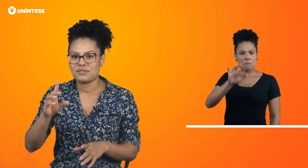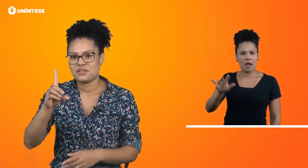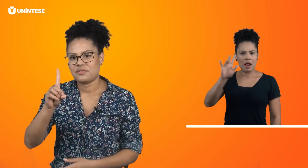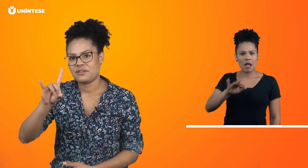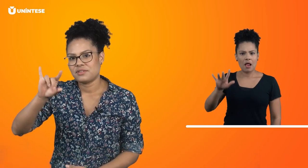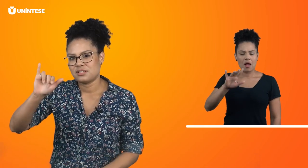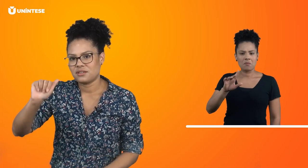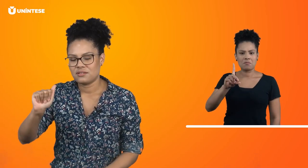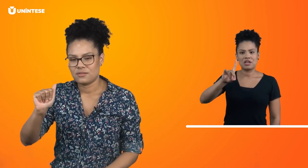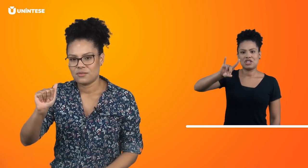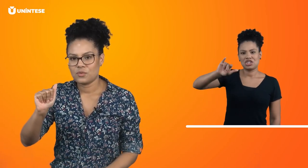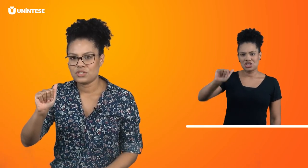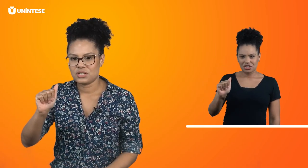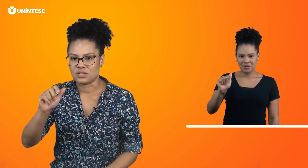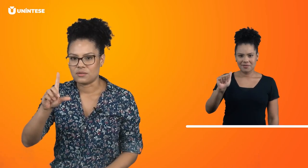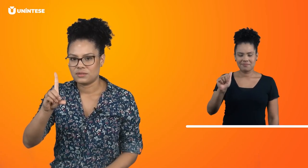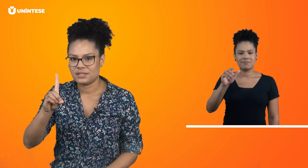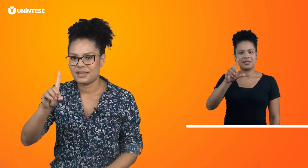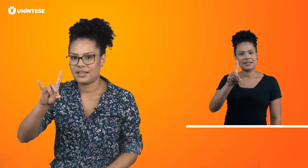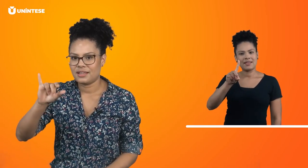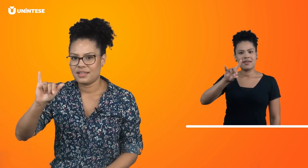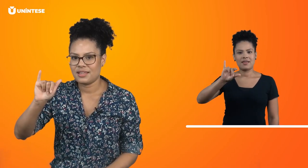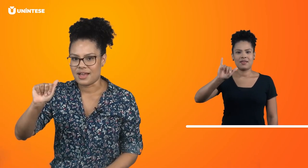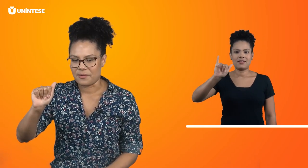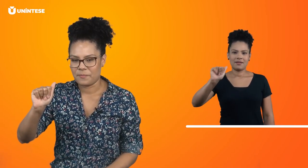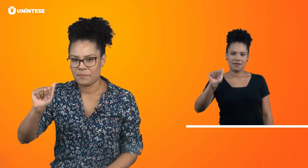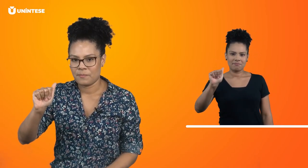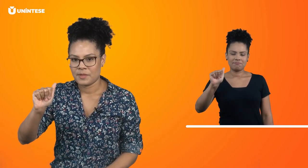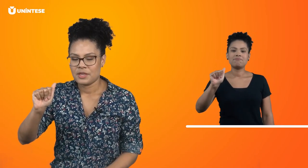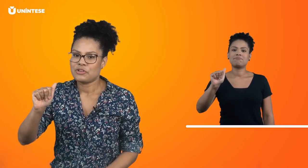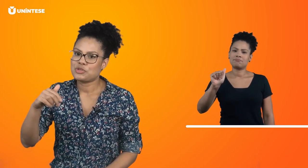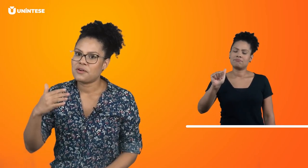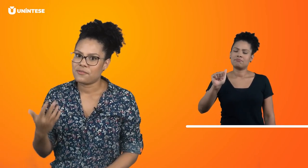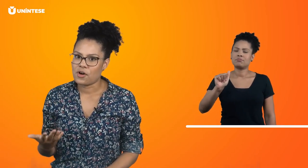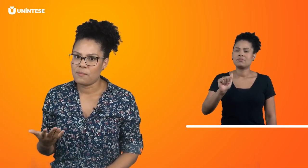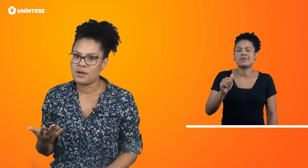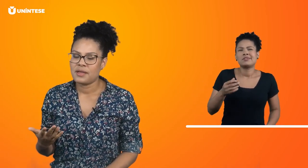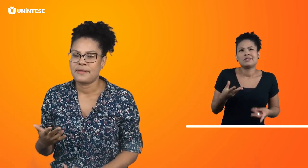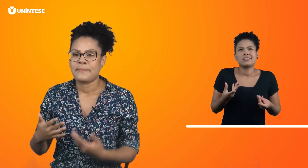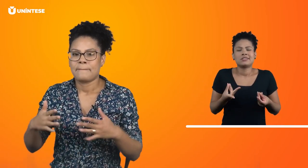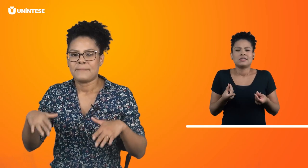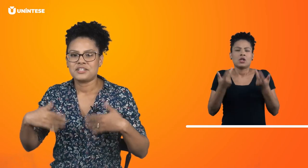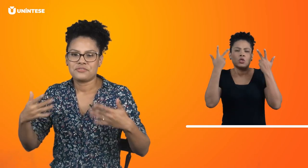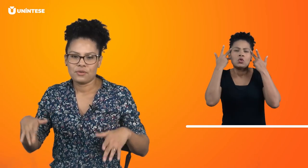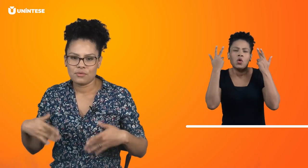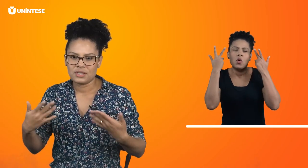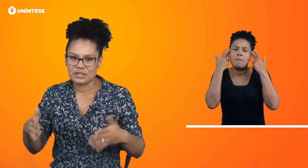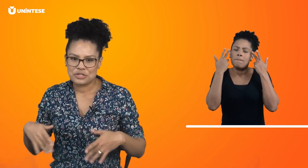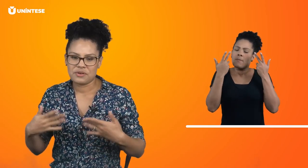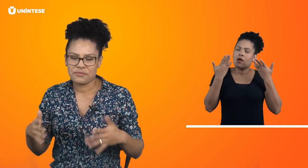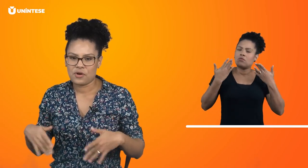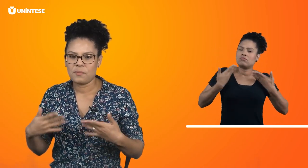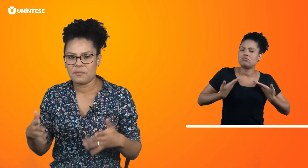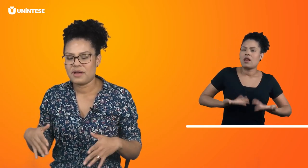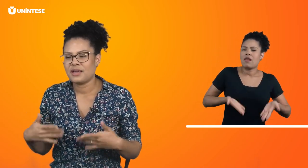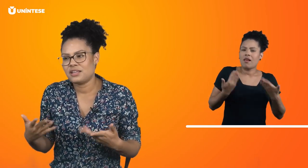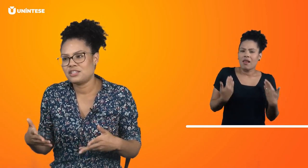você vai fazer o dia. D e A. De uma forma mais fluida, de uma forma mais